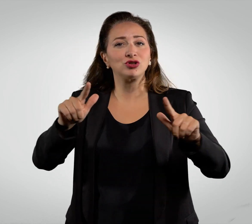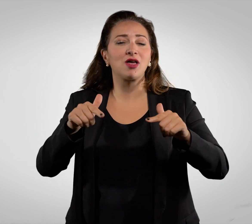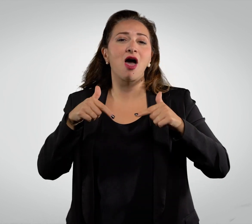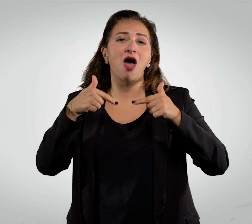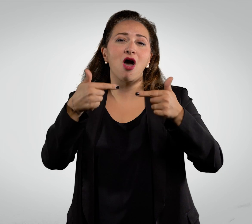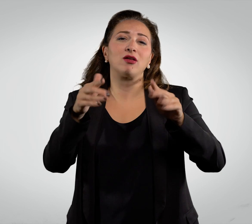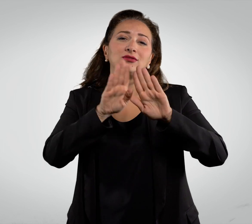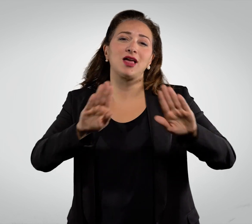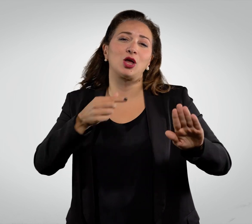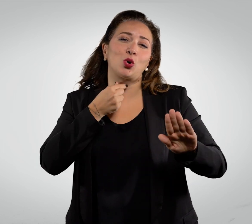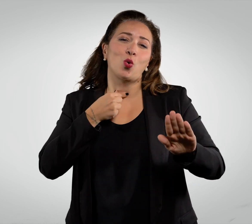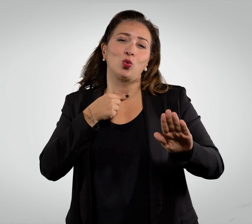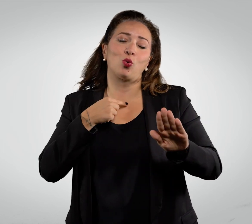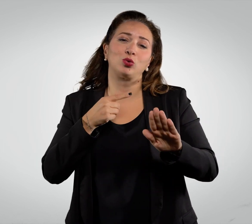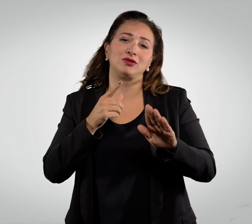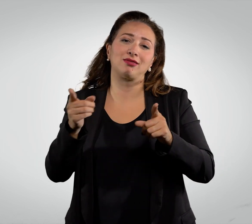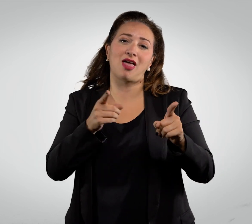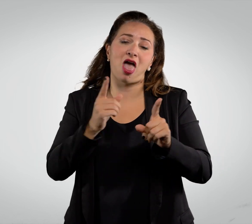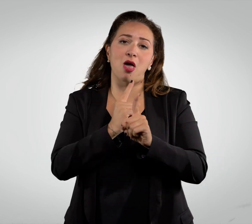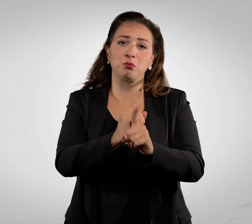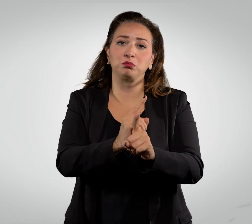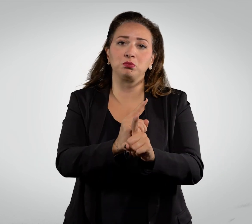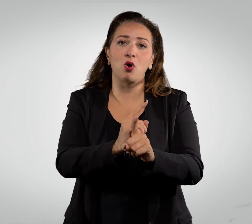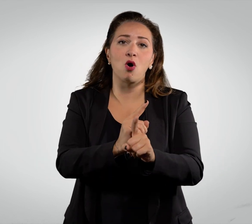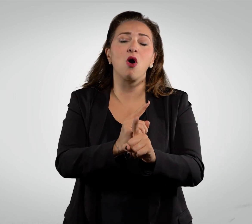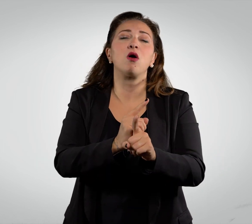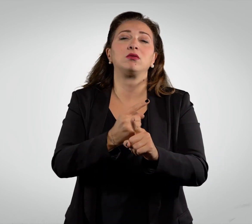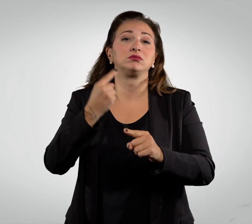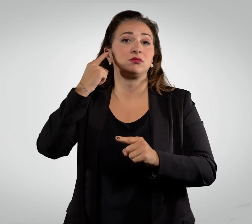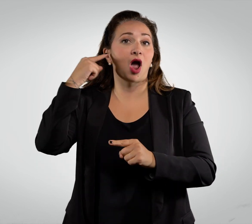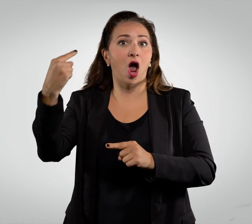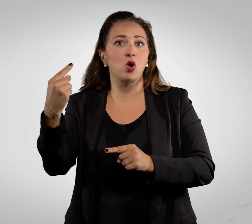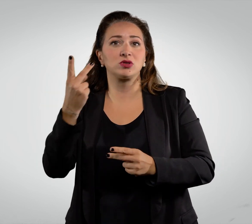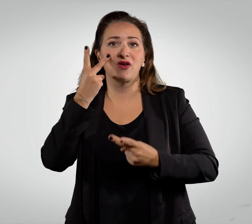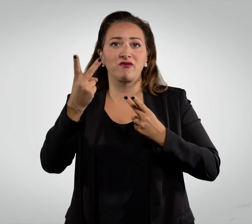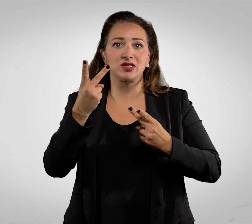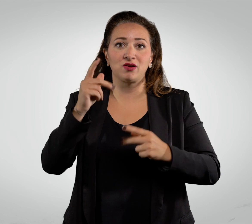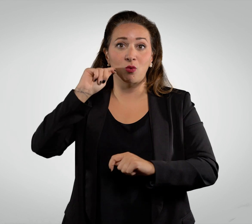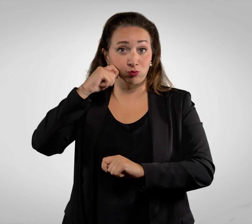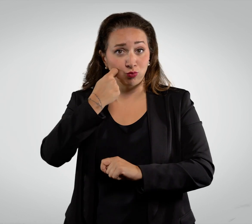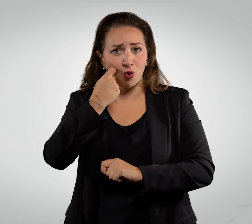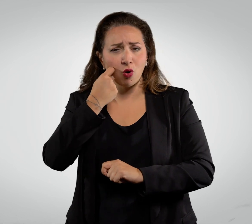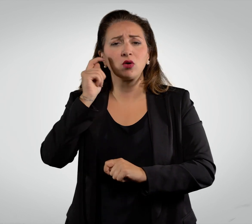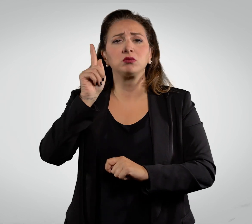tempo dotato delle migliori soluzioni acustiche e visive senza penalizzare la comodità di palchi e platea